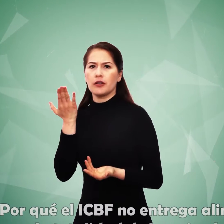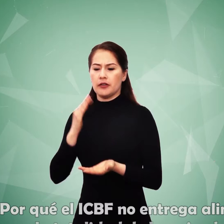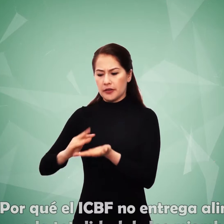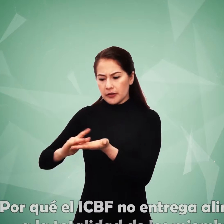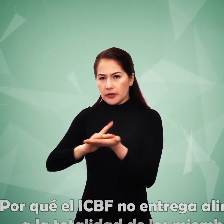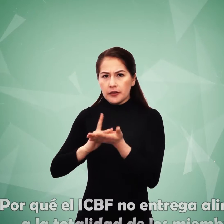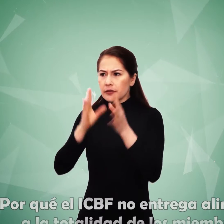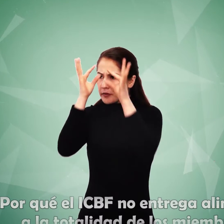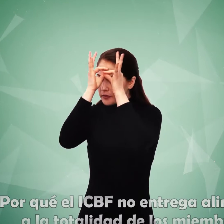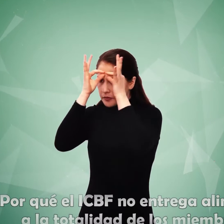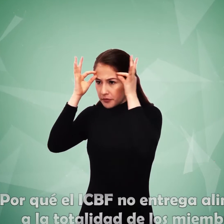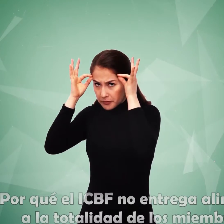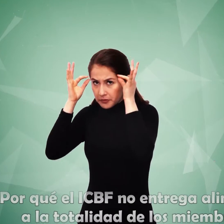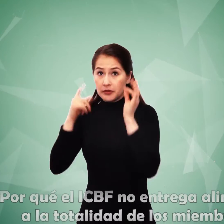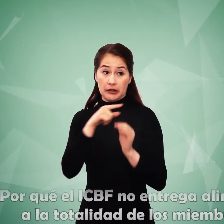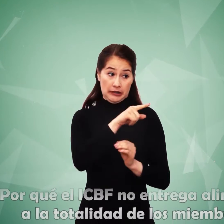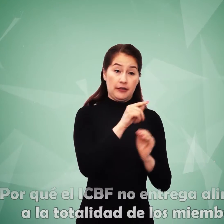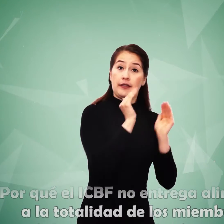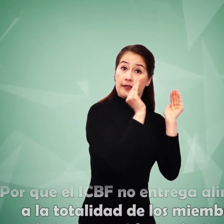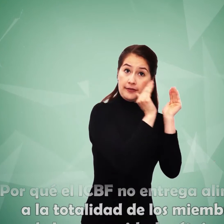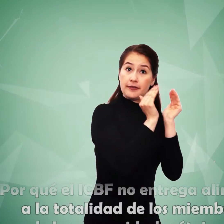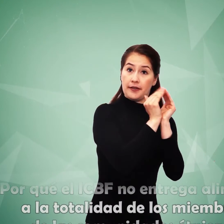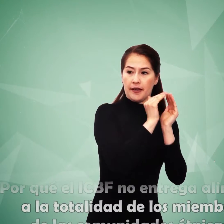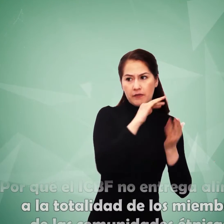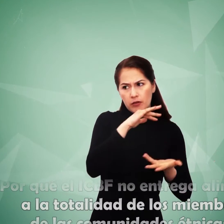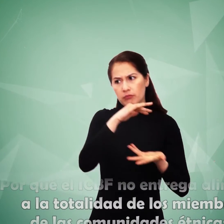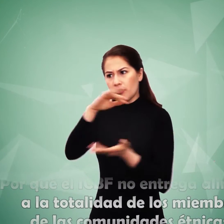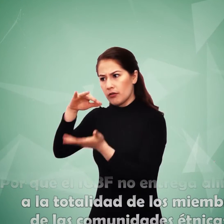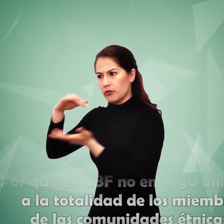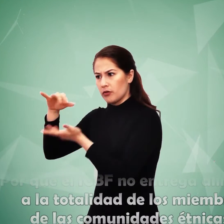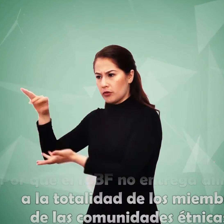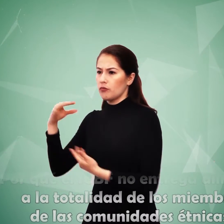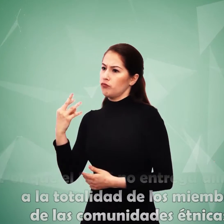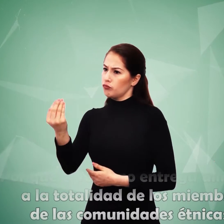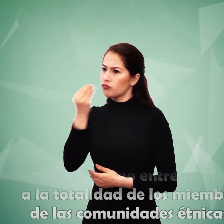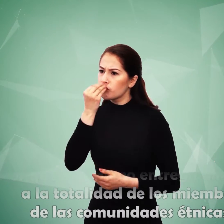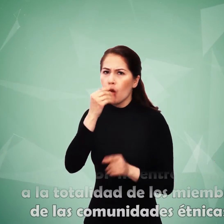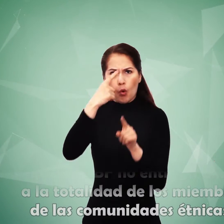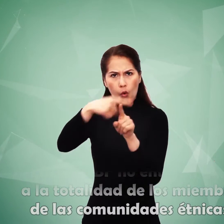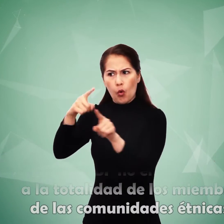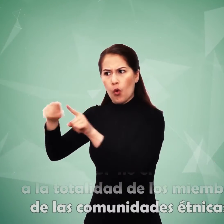¿Por qué el ICBF no entrega alimentos a la totalidad de los miembros de las comunidades étnicas?